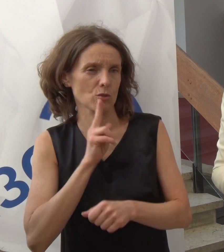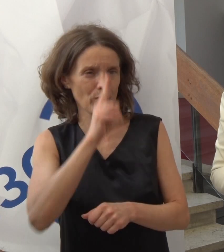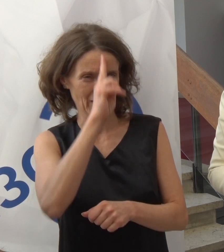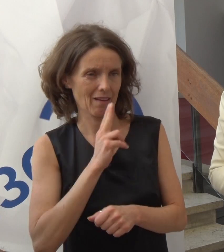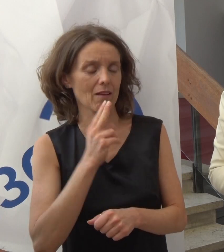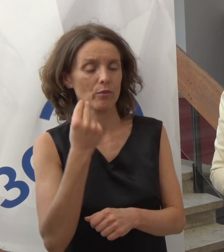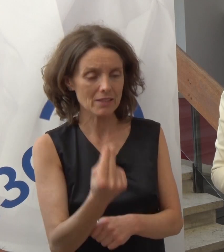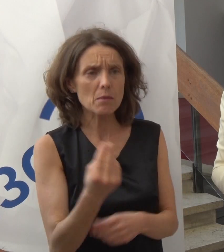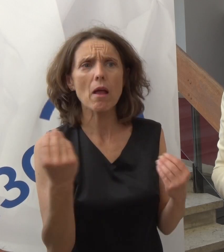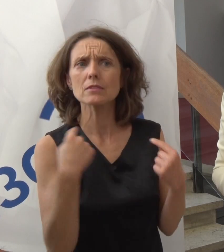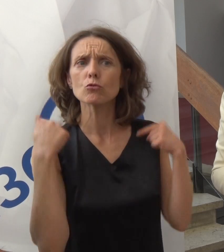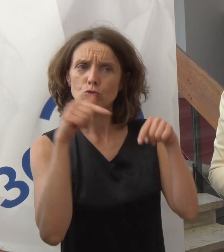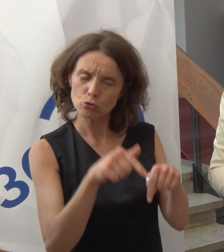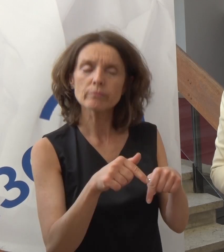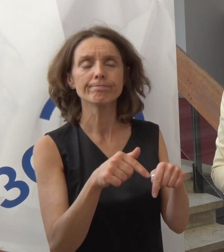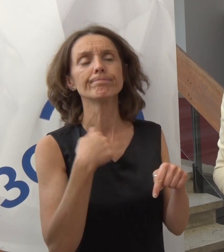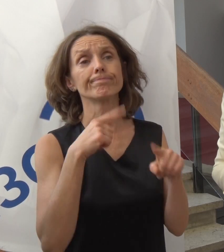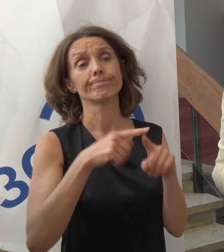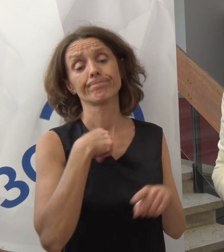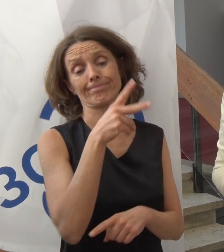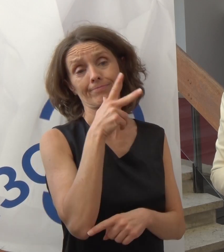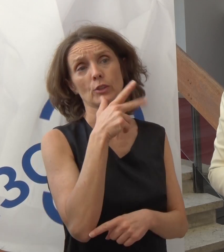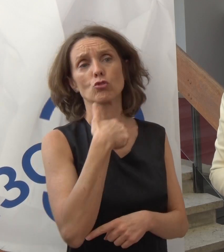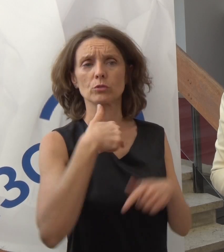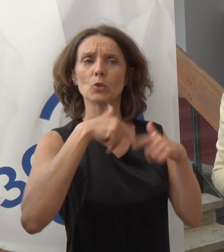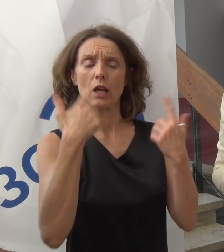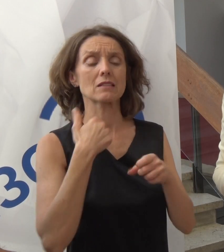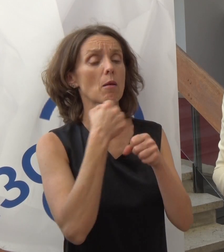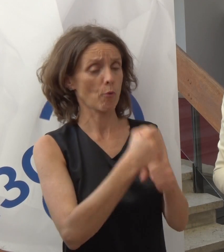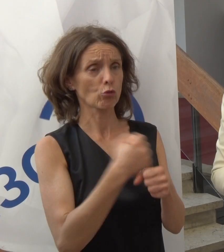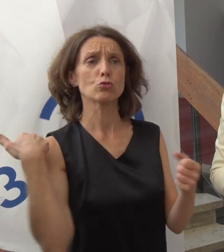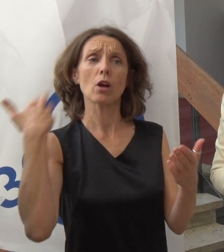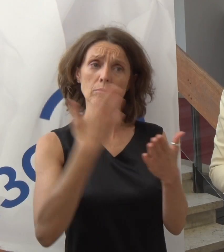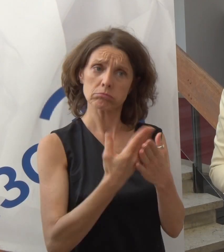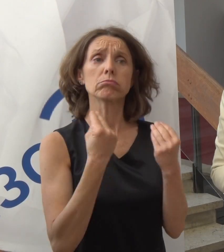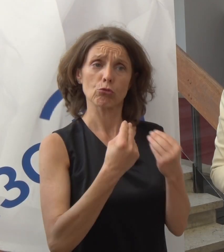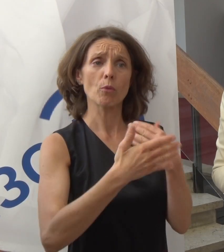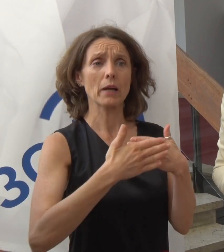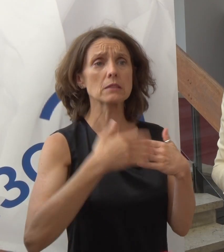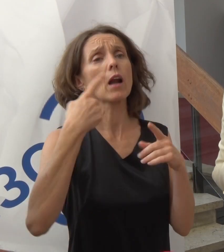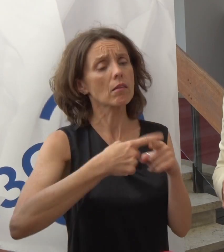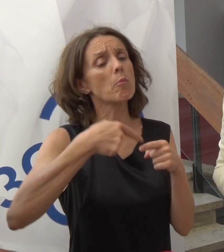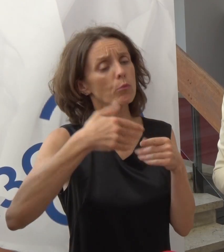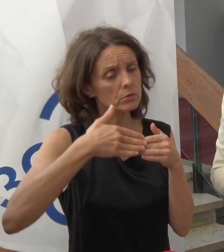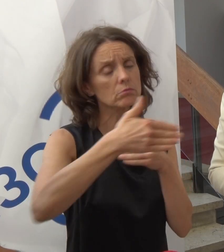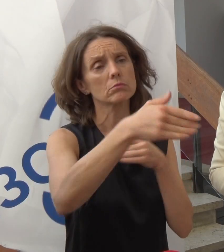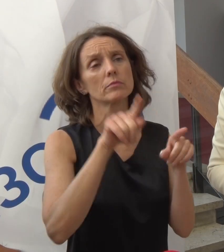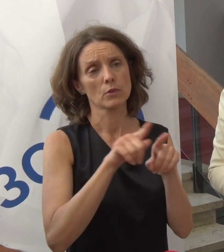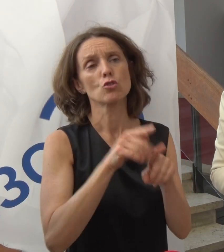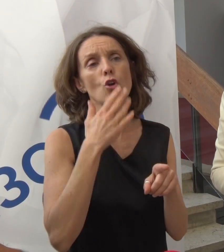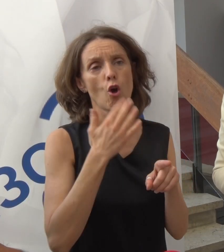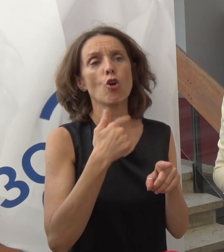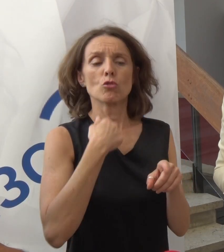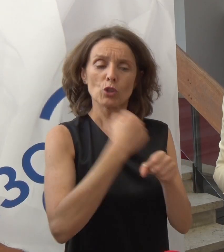Važno je da damo jasnu podršku, da postoji dobra saradnja i da ćemo u narednom periodu raditi i realizovati